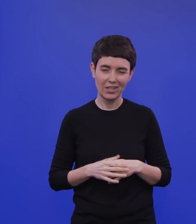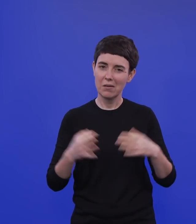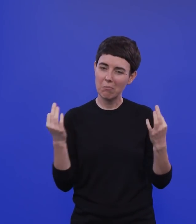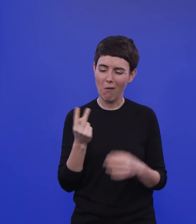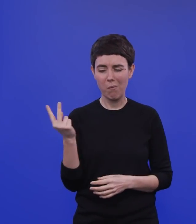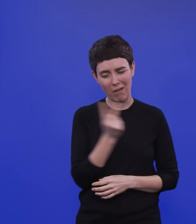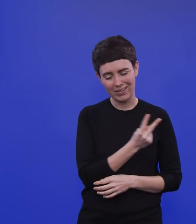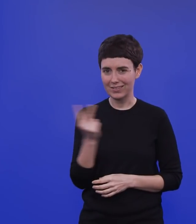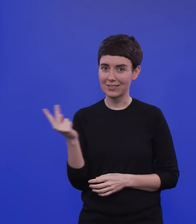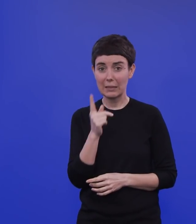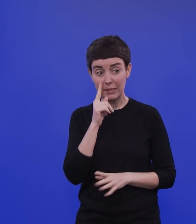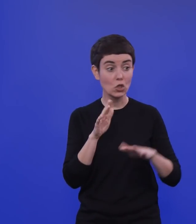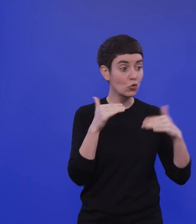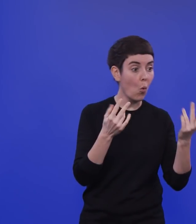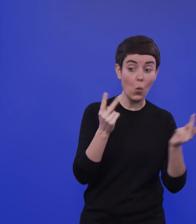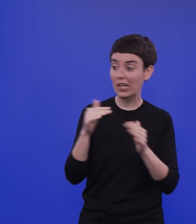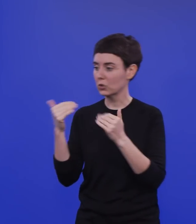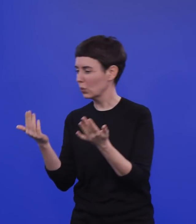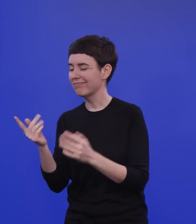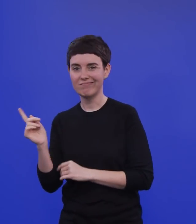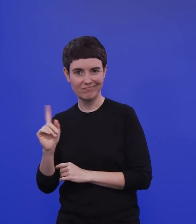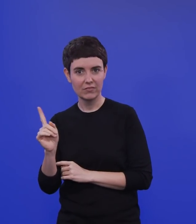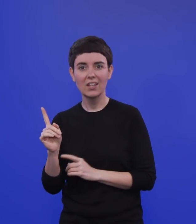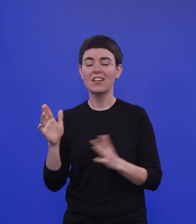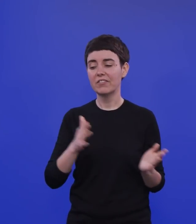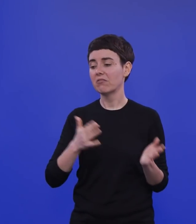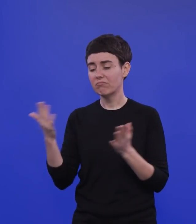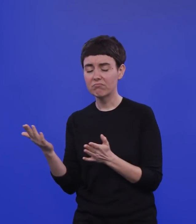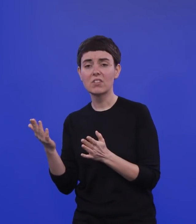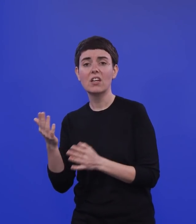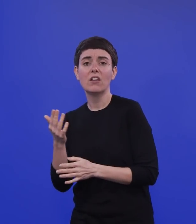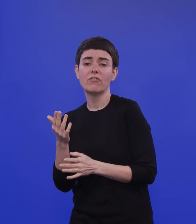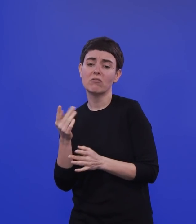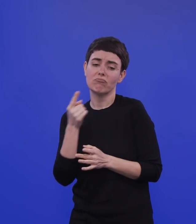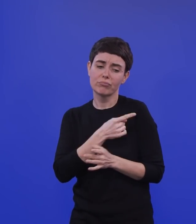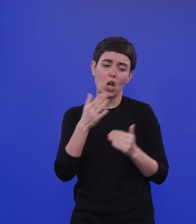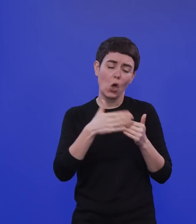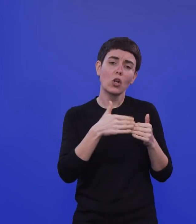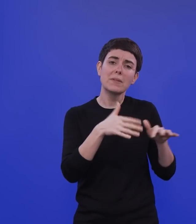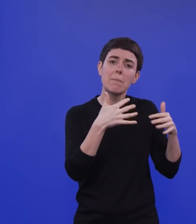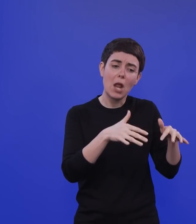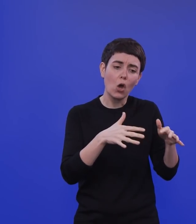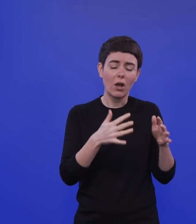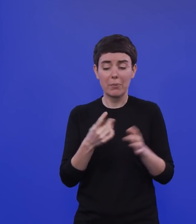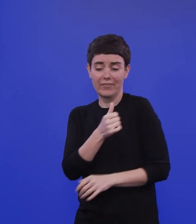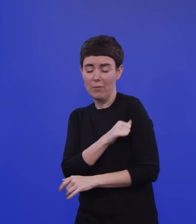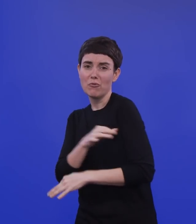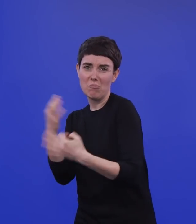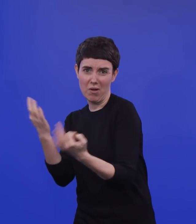auf der einen Seite wird es ein bisschen heller grau und auf der anderen Seite wird es ein bisschen dunkler grau. So gleichen sich diese Effekte aus, dass diese